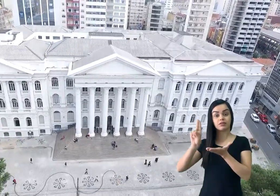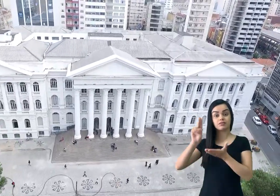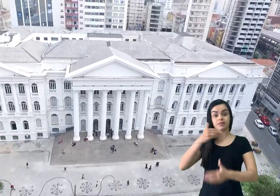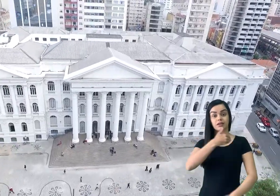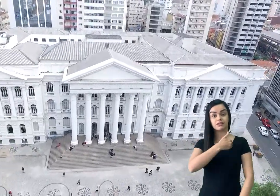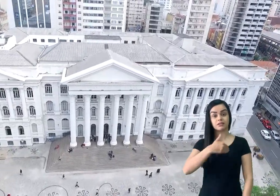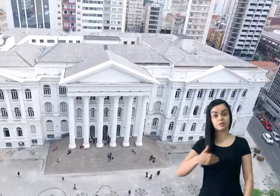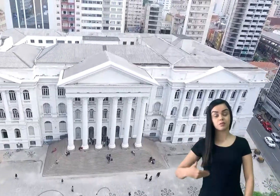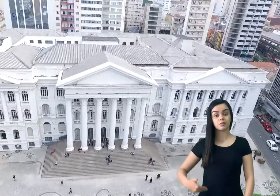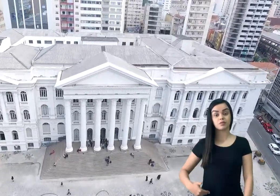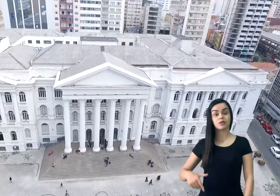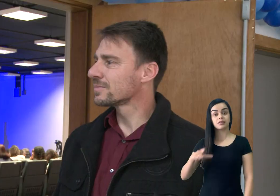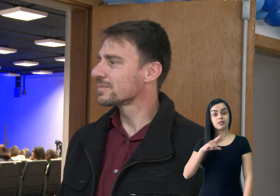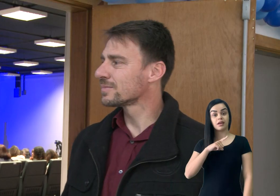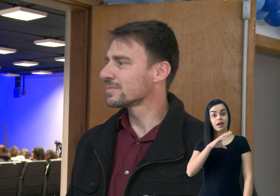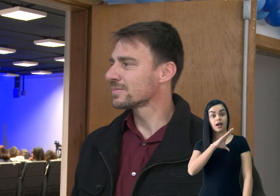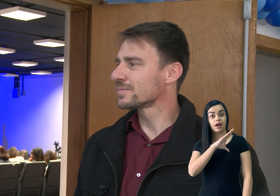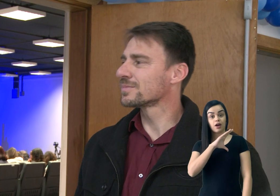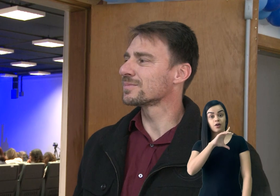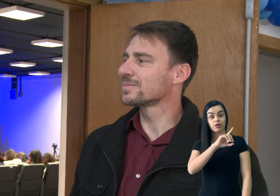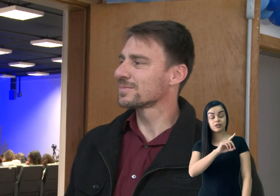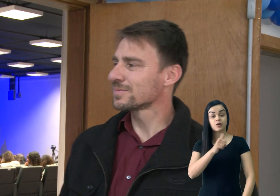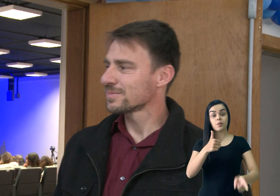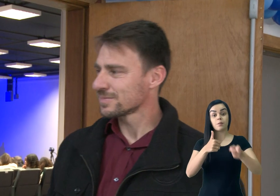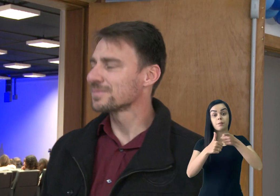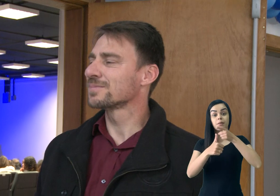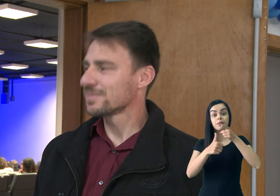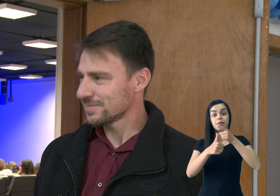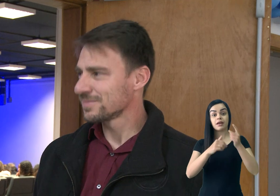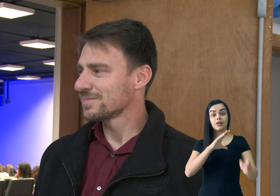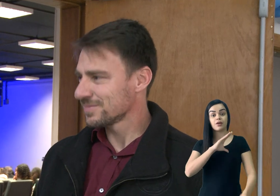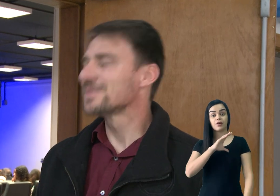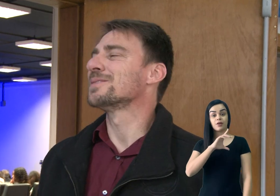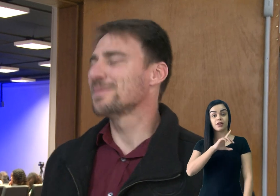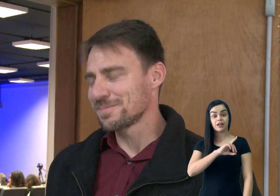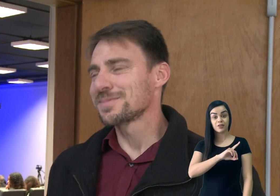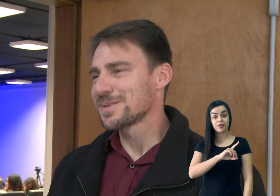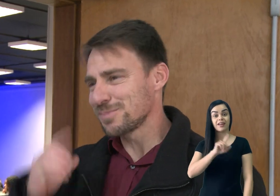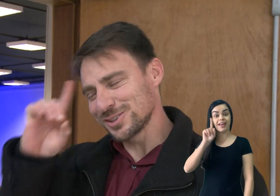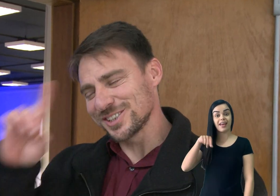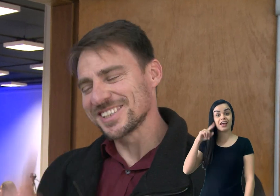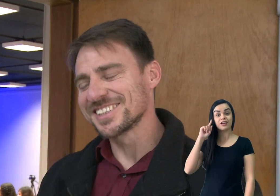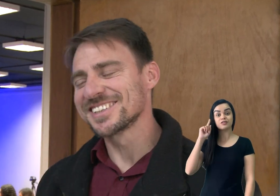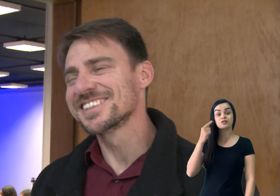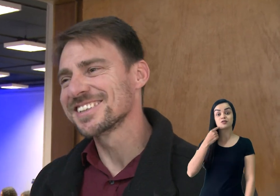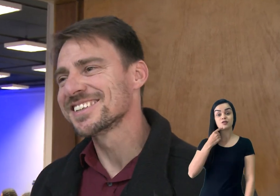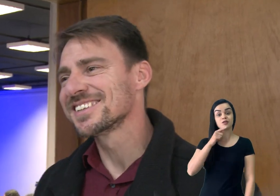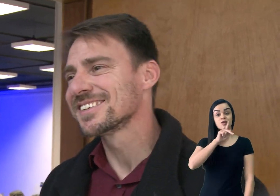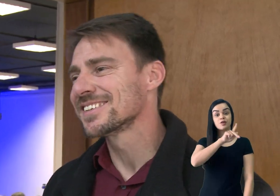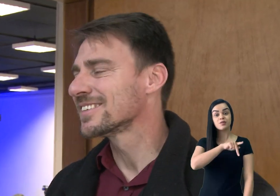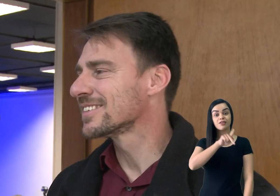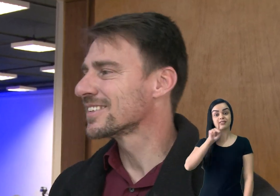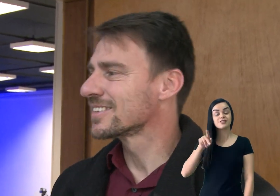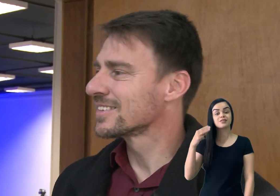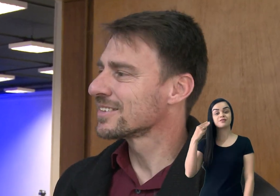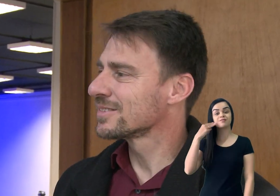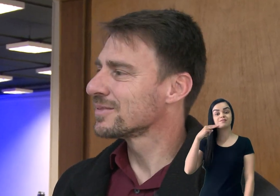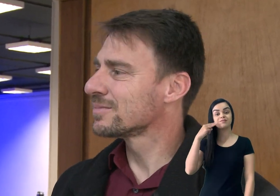universidade pública. E conta, na coordenação, com o primeiro coordenador de curso surdo, o professor Marcelo Porto.